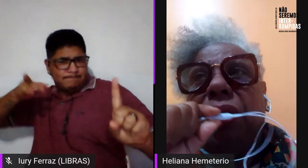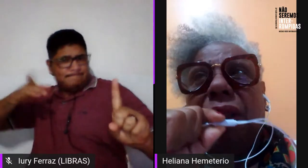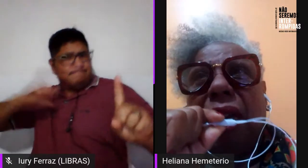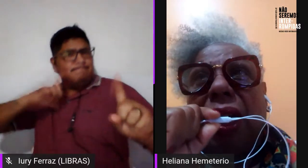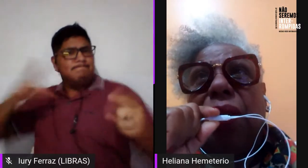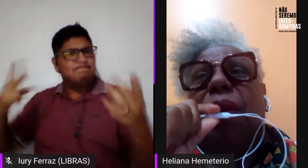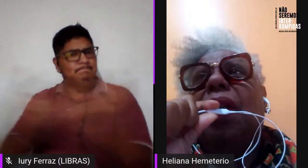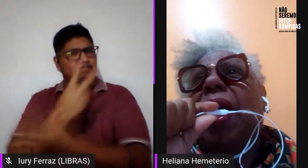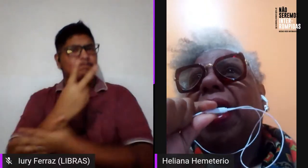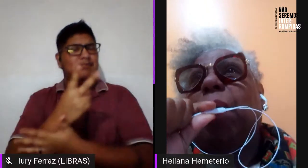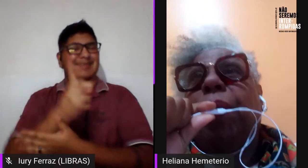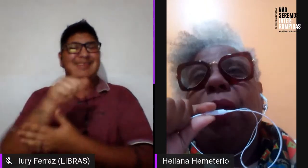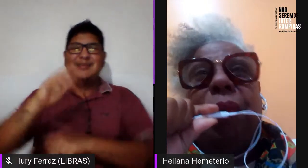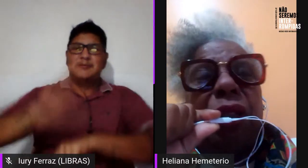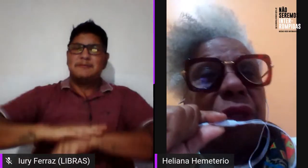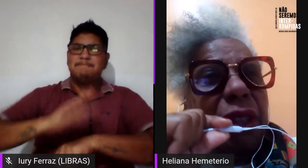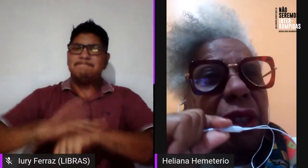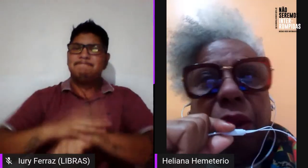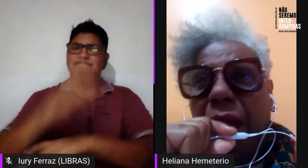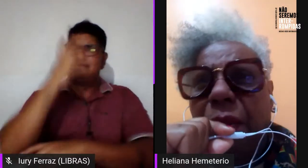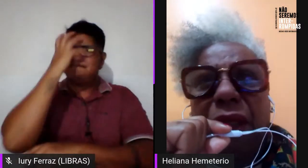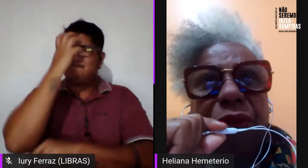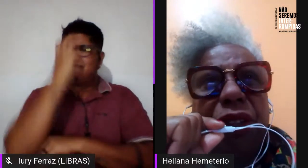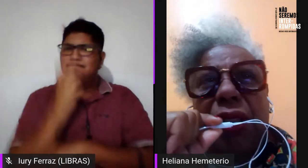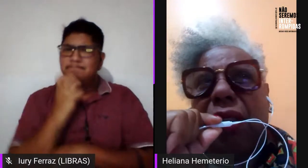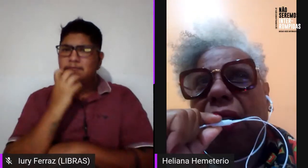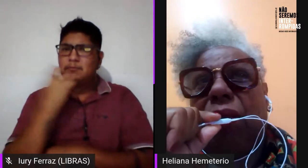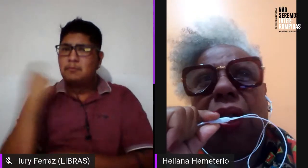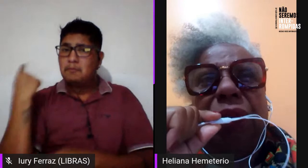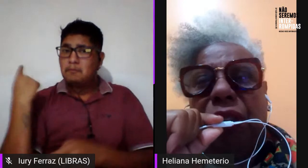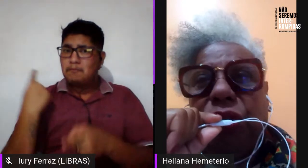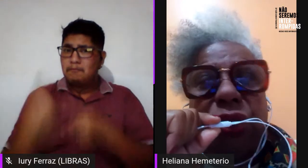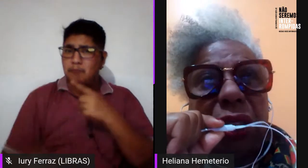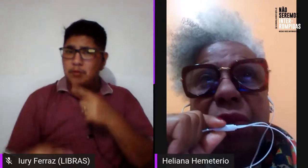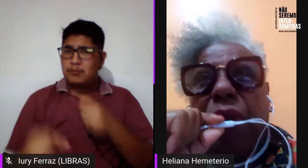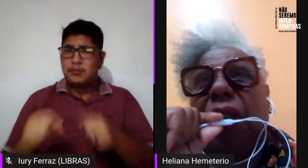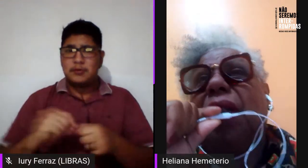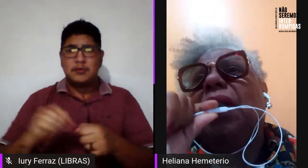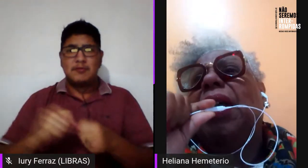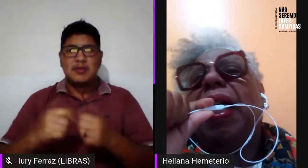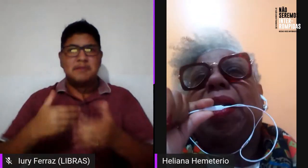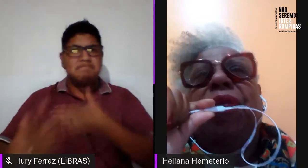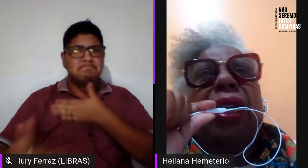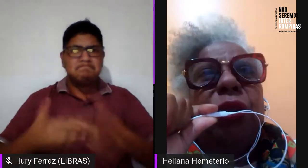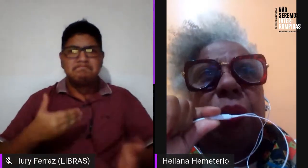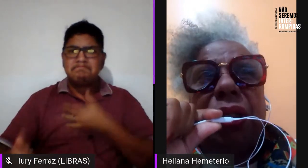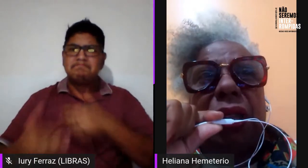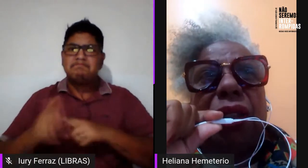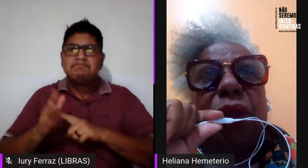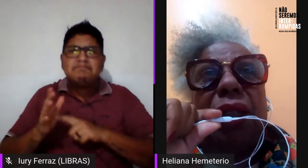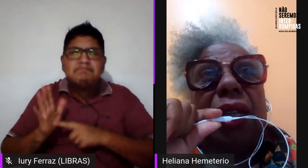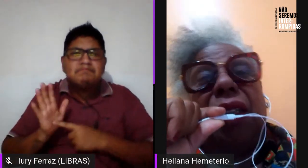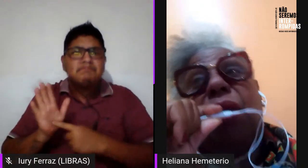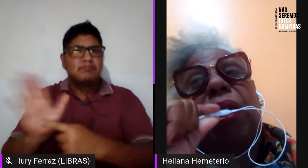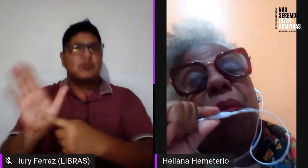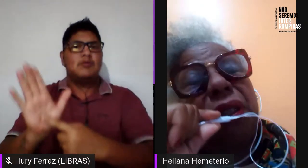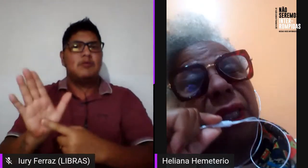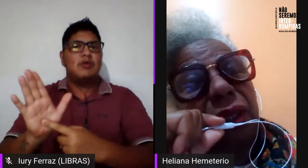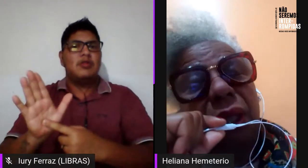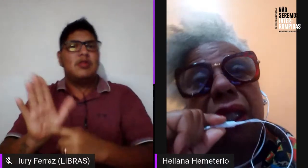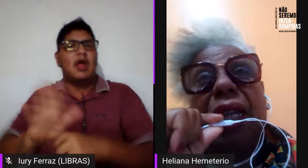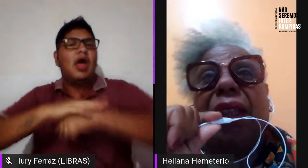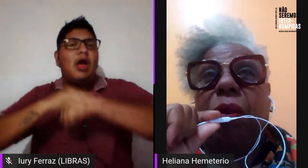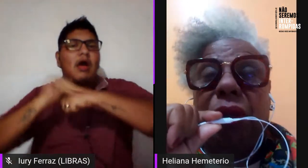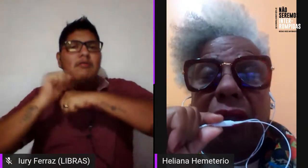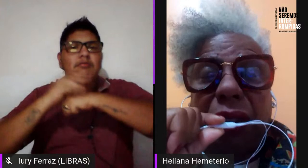momento muito sério, era proibido fazer qualquer manifestação afetiva, falar de homossexualidade, que não era